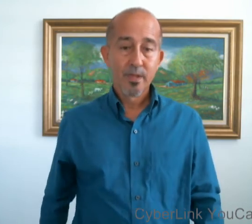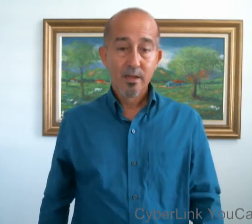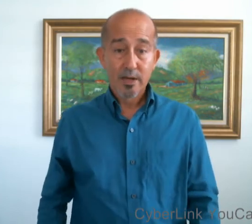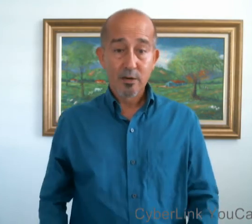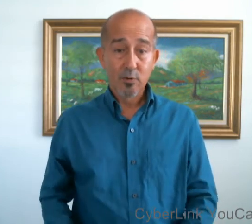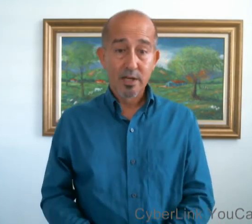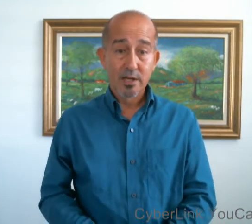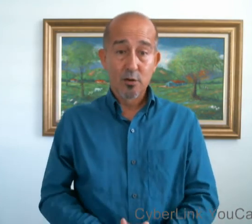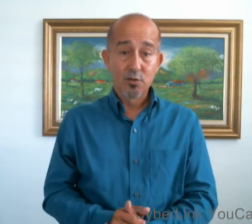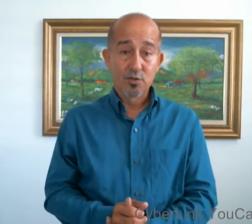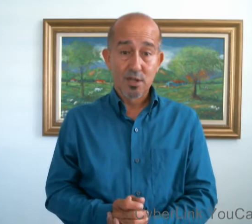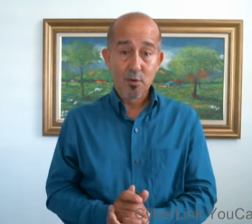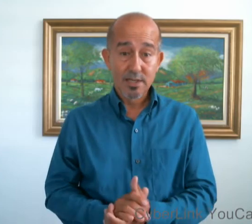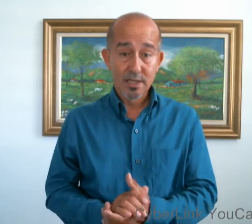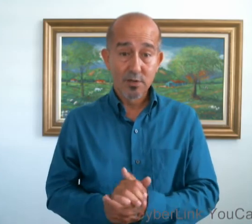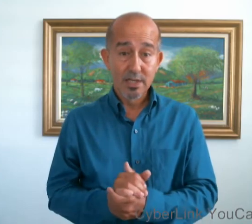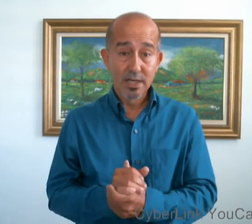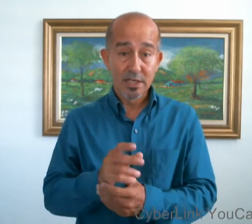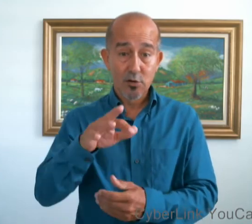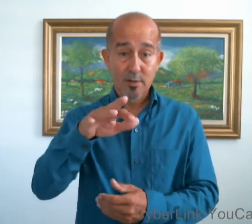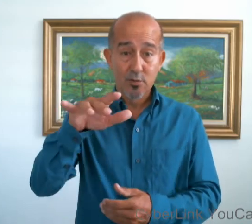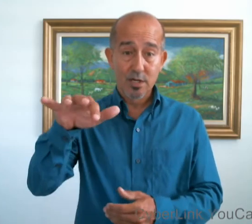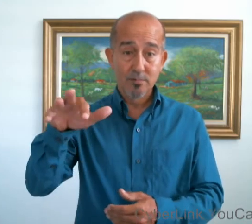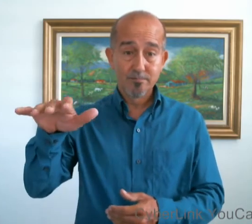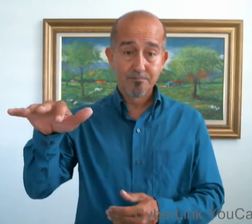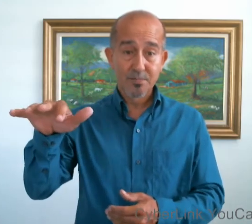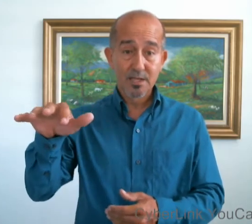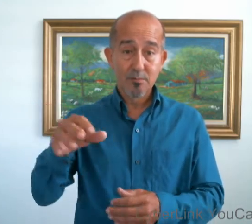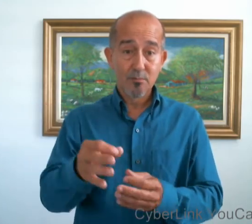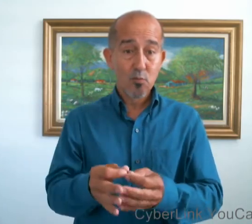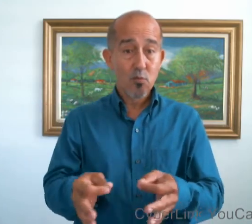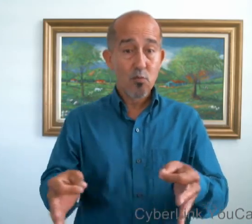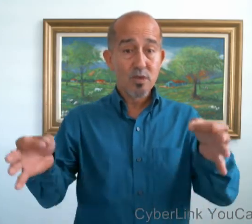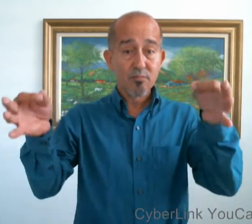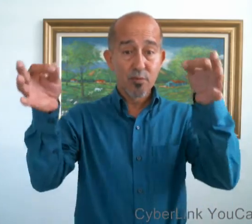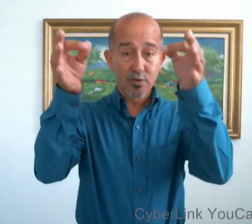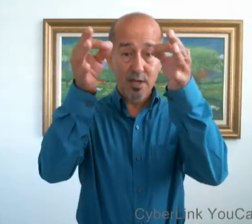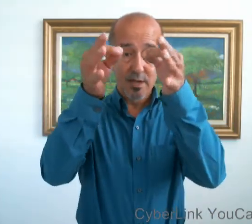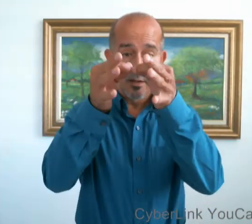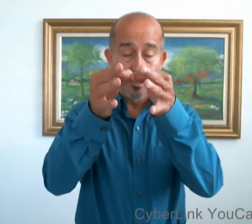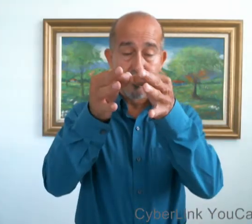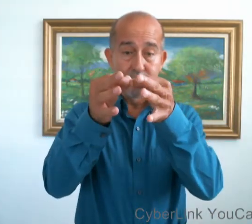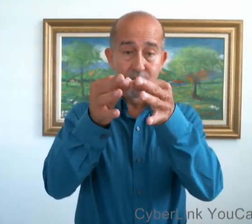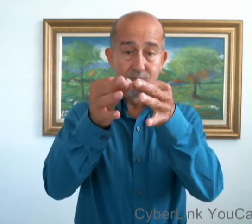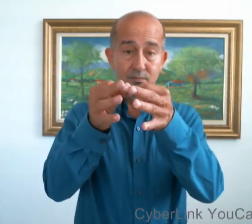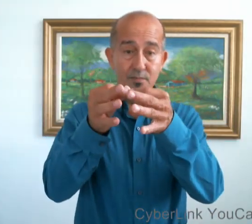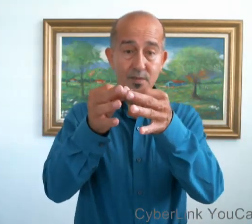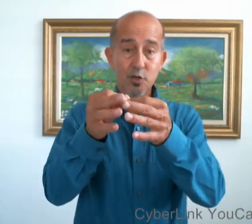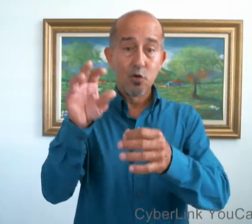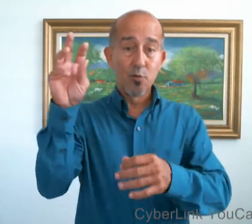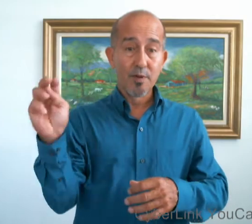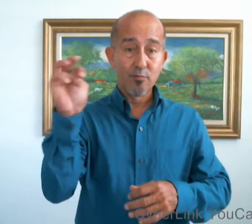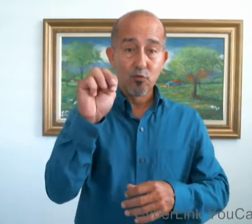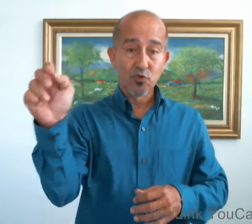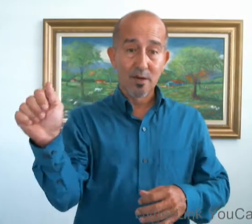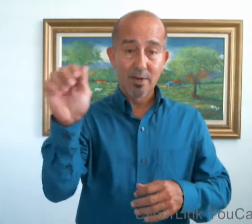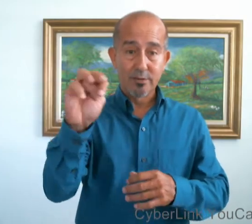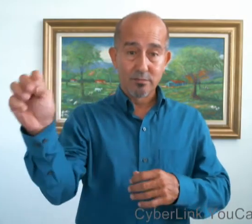Recuerden que cuando estamos haciendo el deletreo manual, es muy importante no mover mucho la mano.